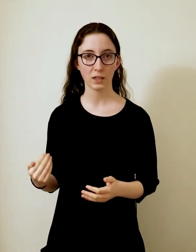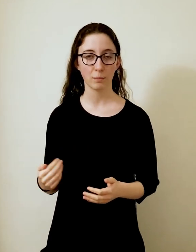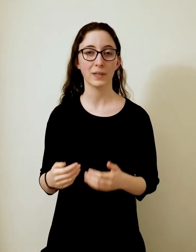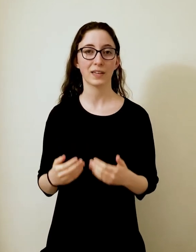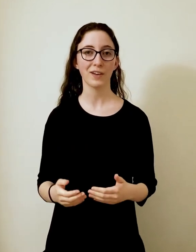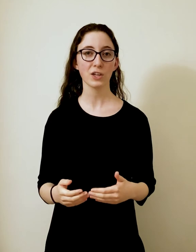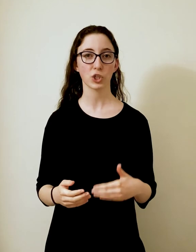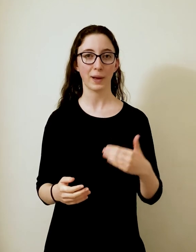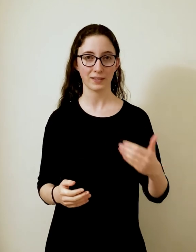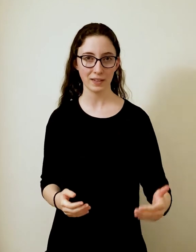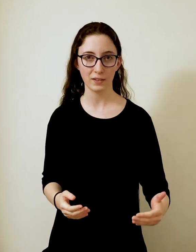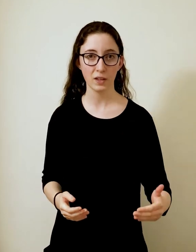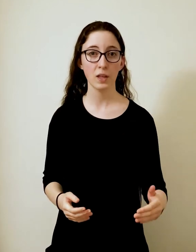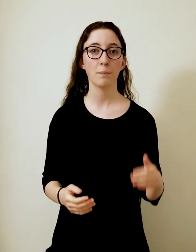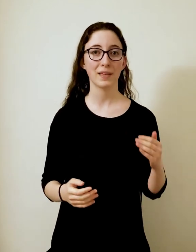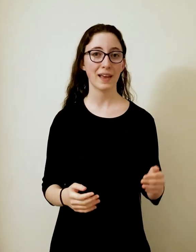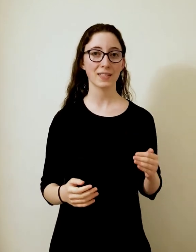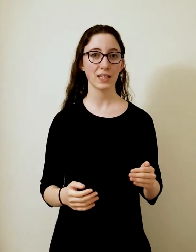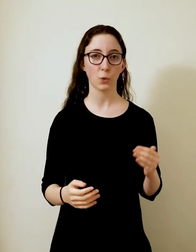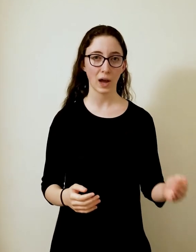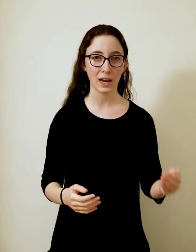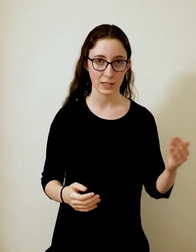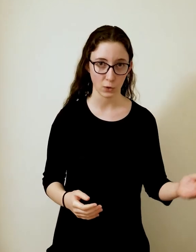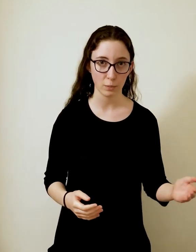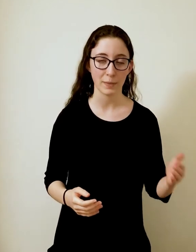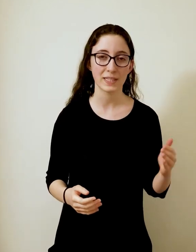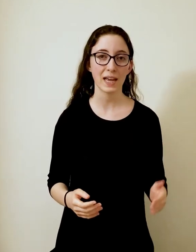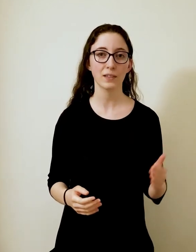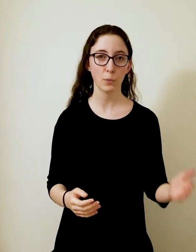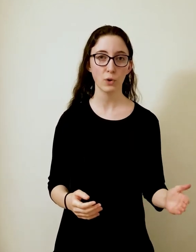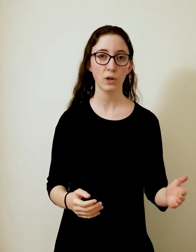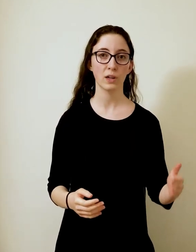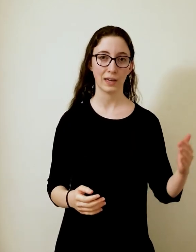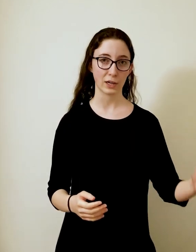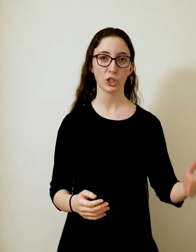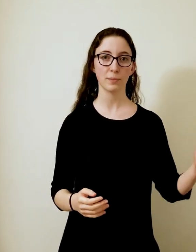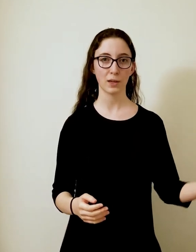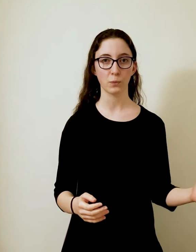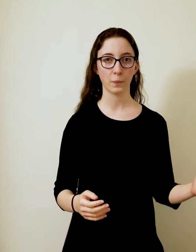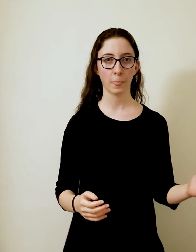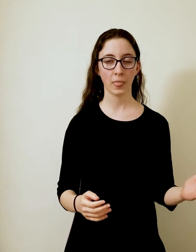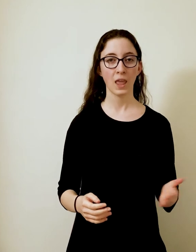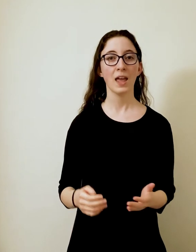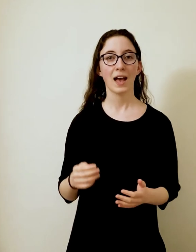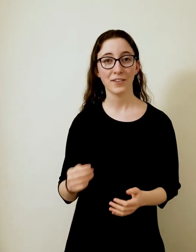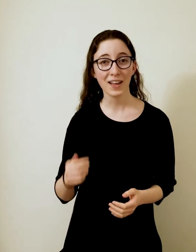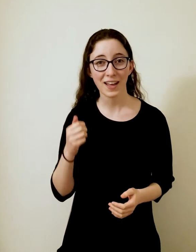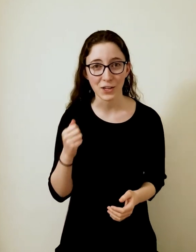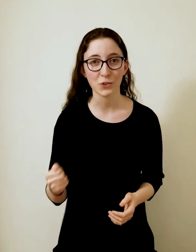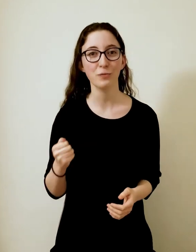בתקווה שבעתיד מידע זה יוכל לעזור במציאה טיפול לאנשים אלו הדבר החשוב